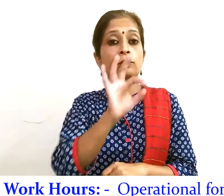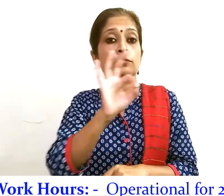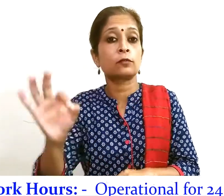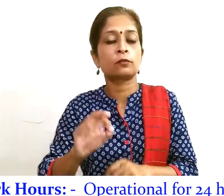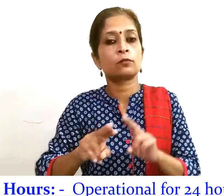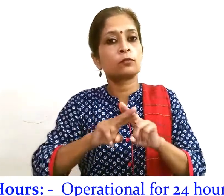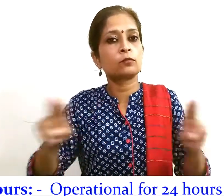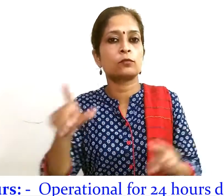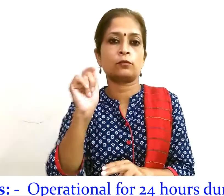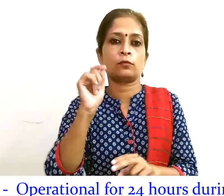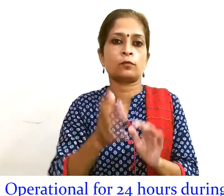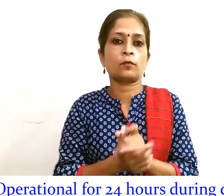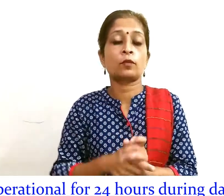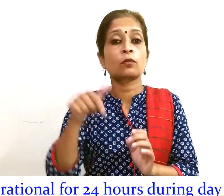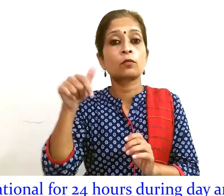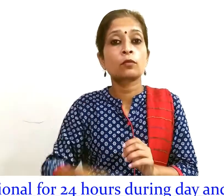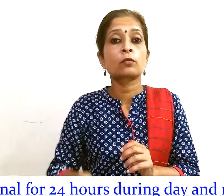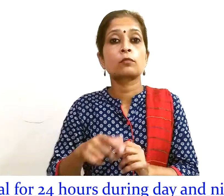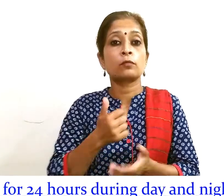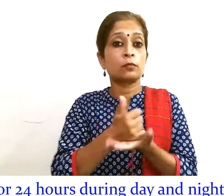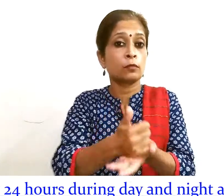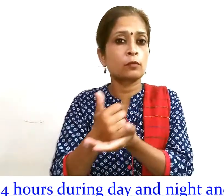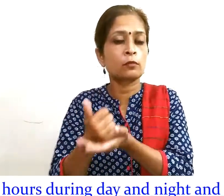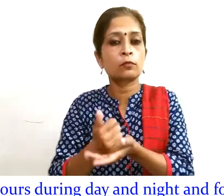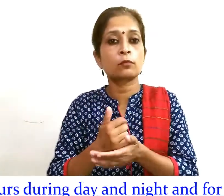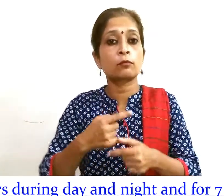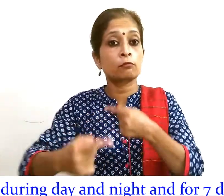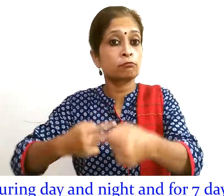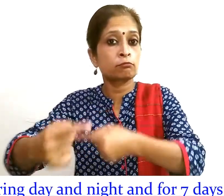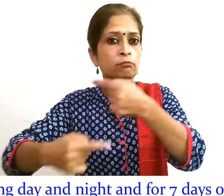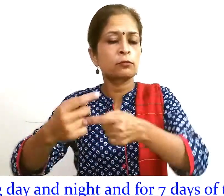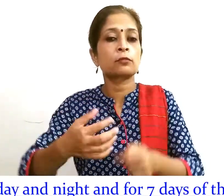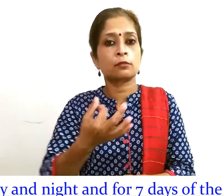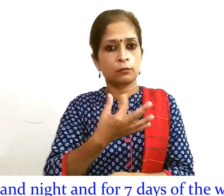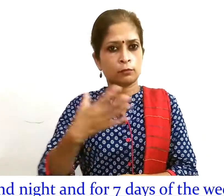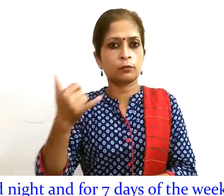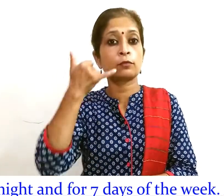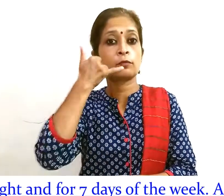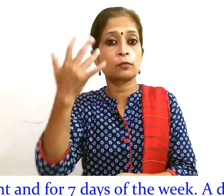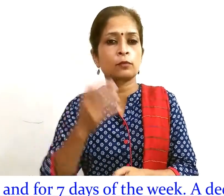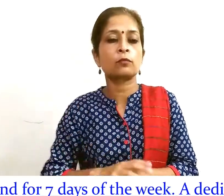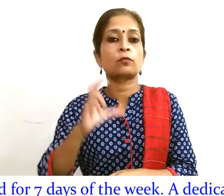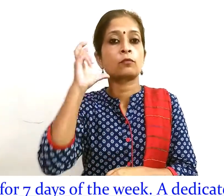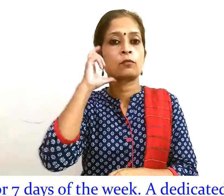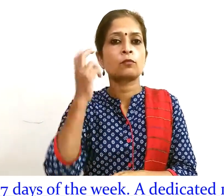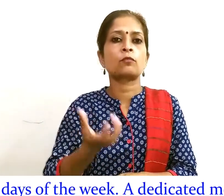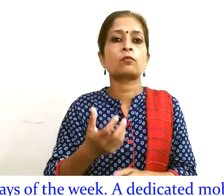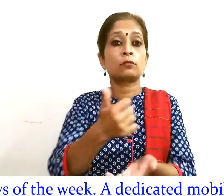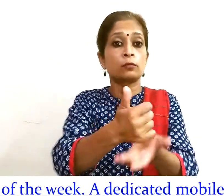रहेगी, अनवरत सेवाओं को जारी रखनी के लिए, एक विशिष्ट मोबाइल नंबर, तथा हैंडसेट प्रत्तिक